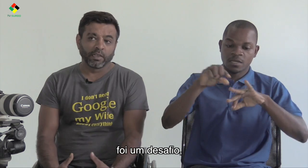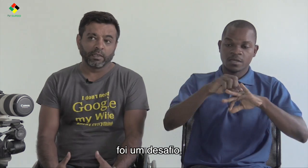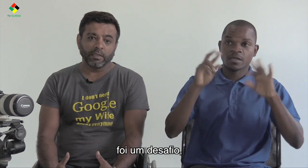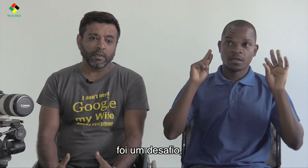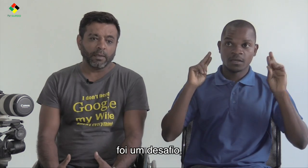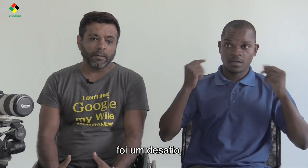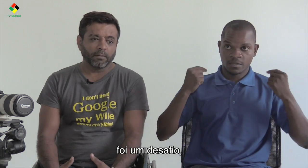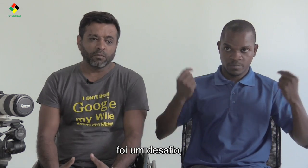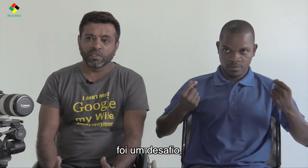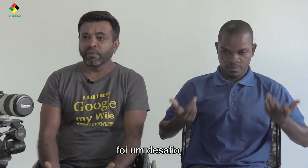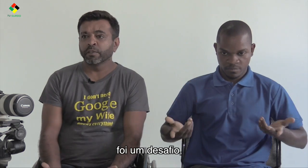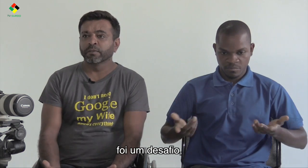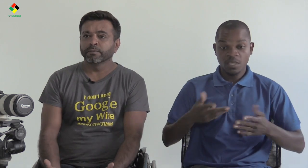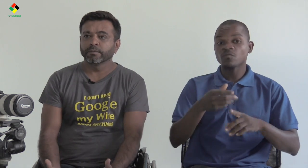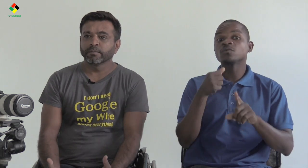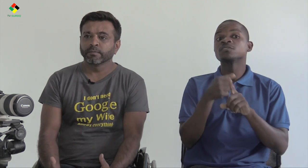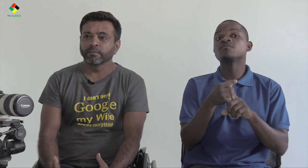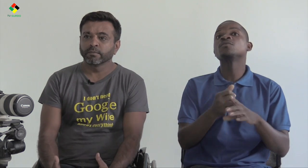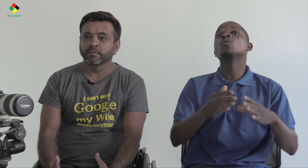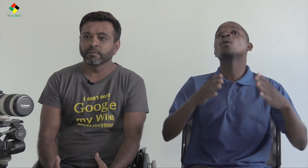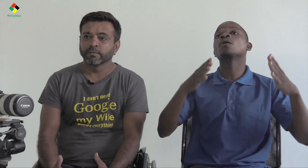Foi um desafio.